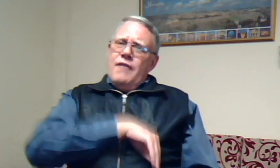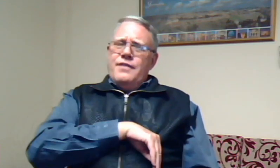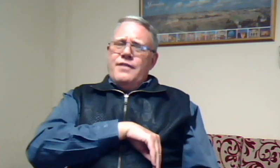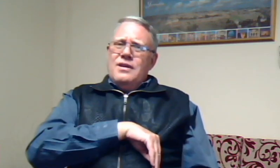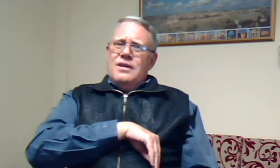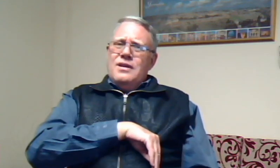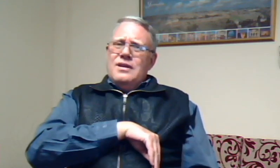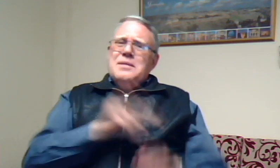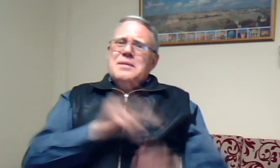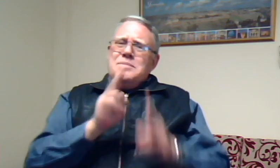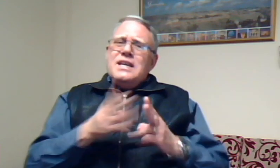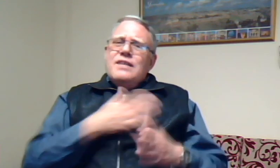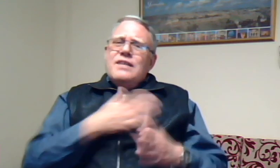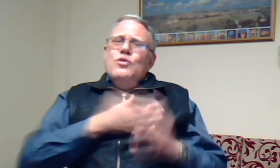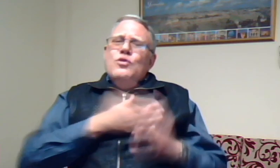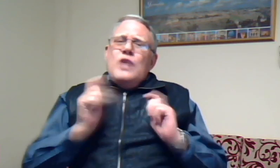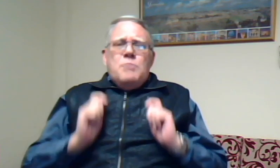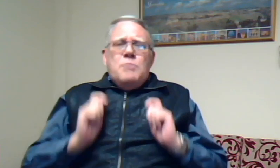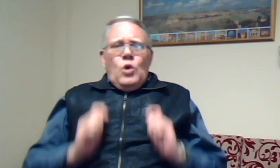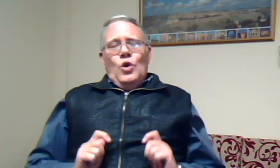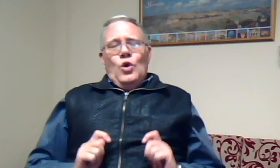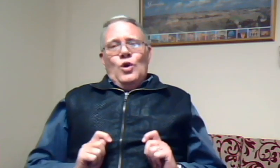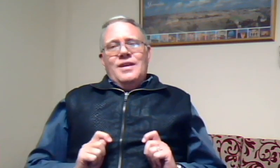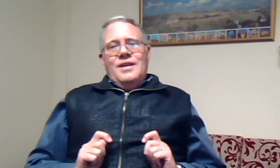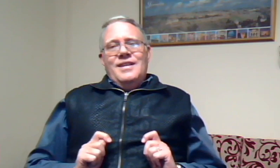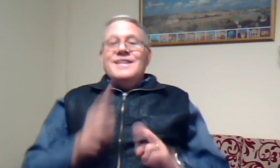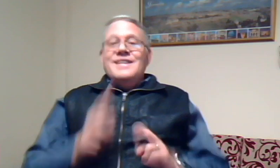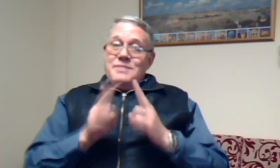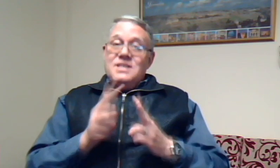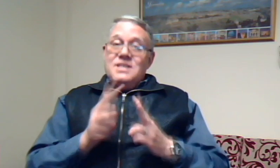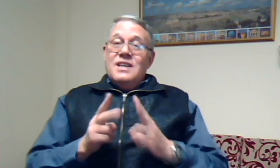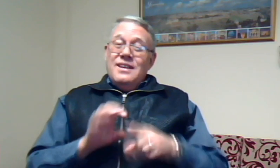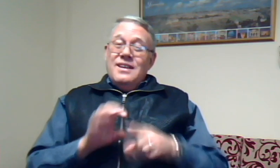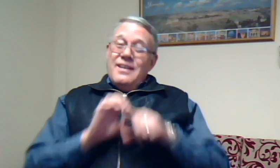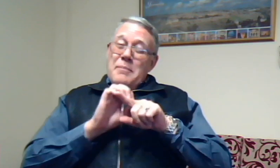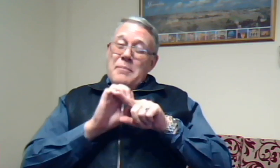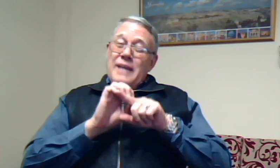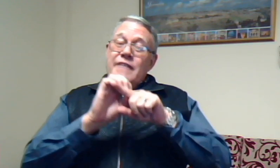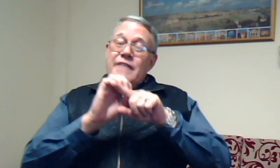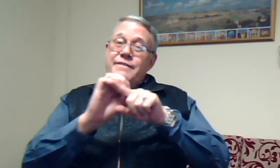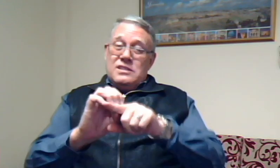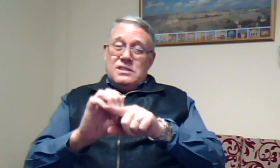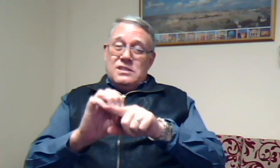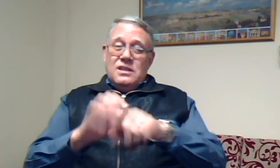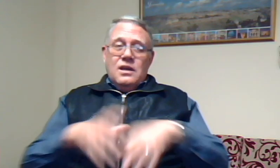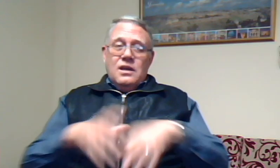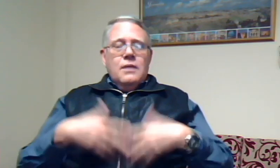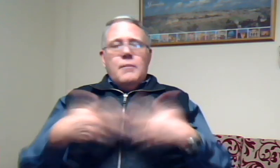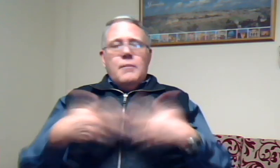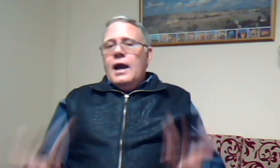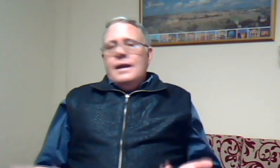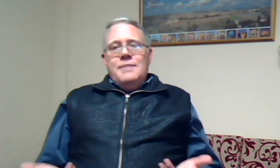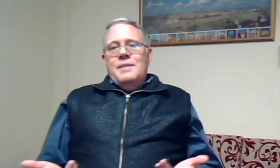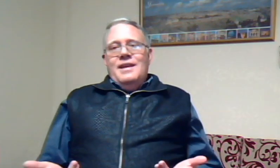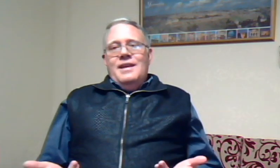miskien voel jy moeg miskien buit jy vast maar kan nie mee nie